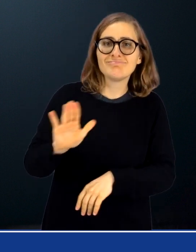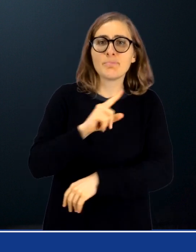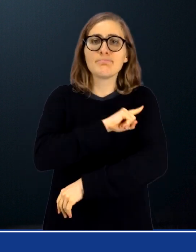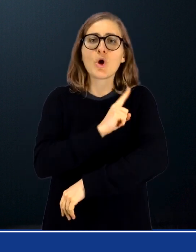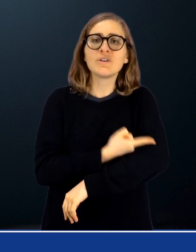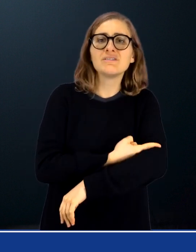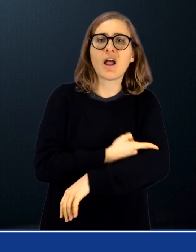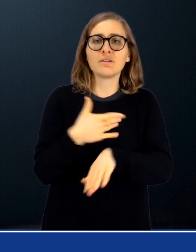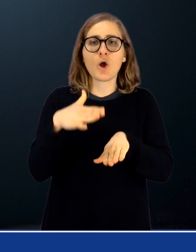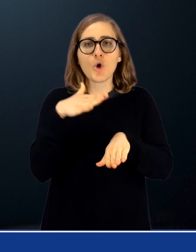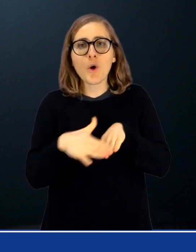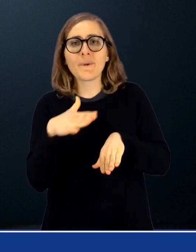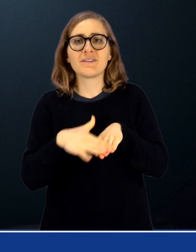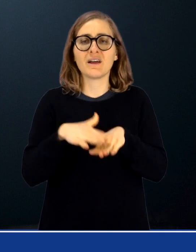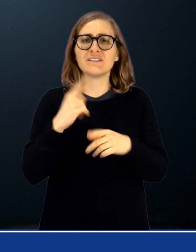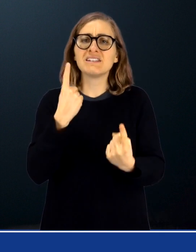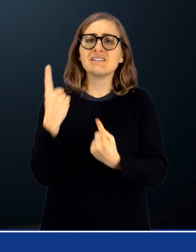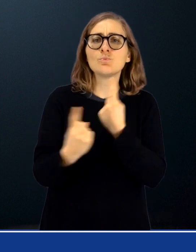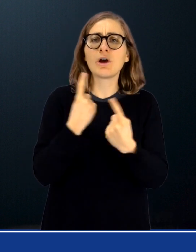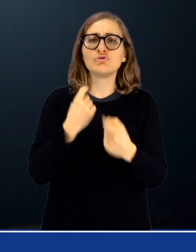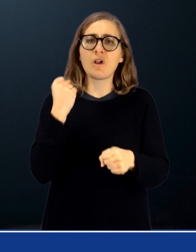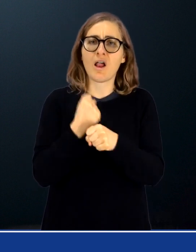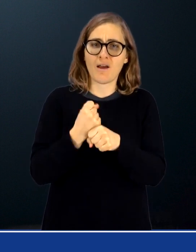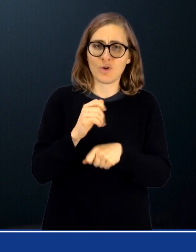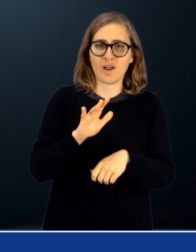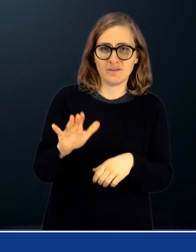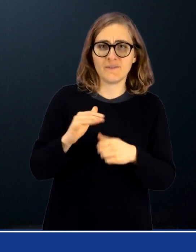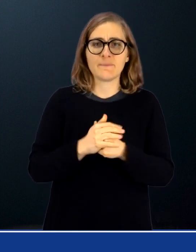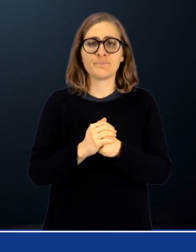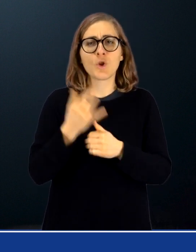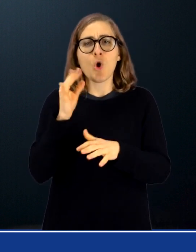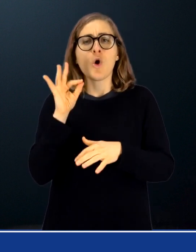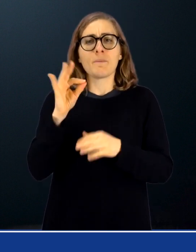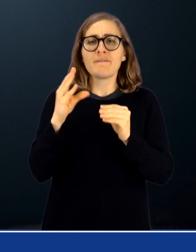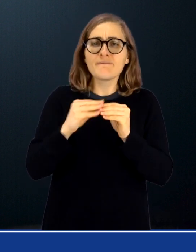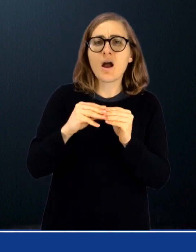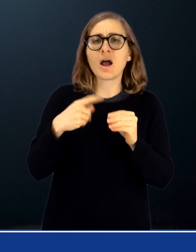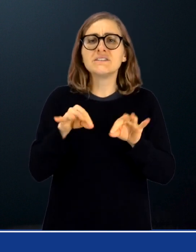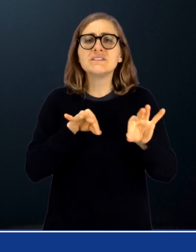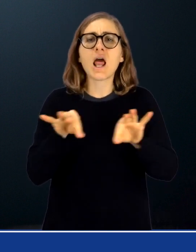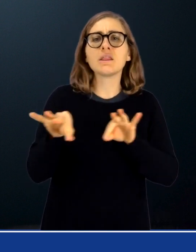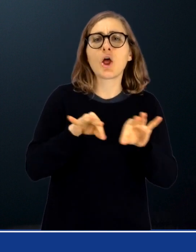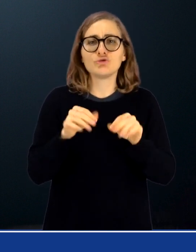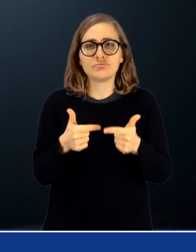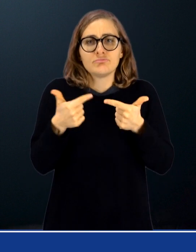dei sordi disoccupati Con l'obiettivo di elaborare strategie migliorative concretamente applicabili Da